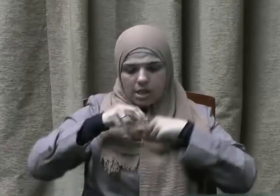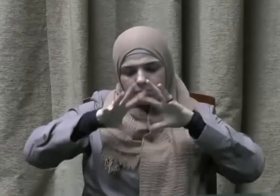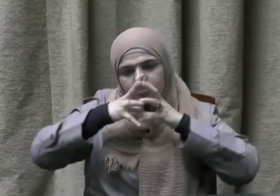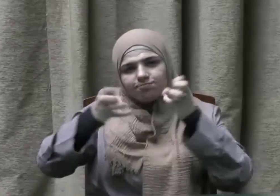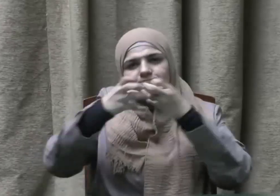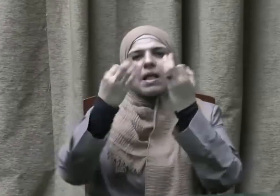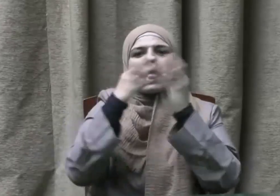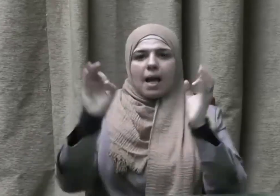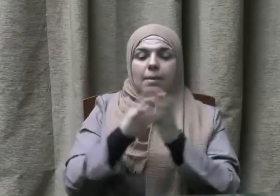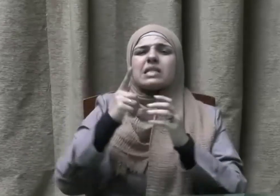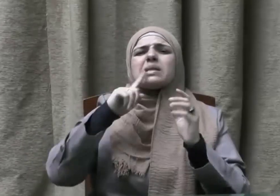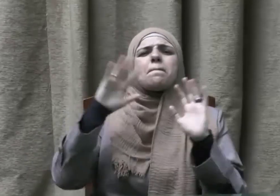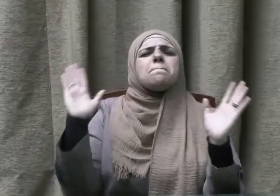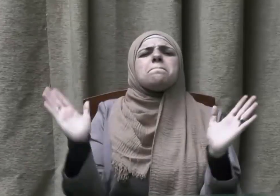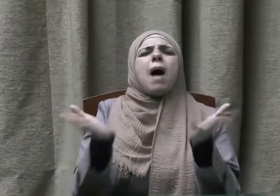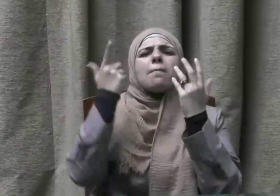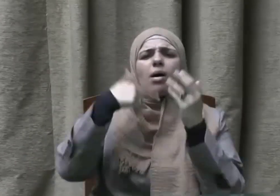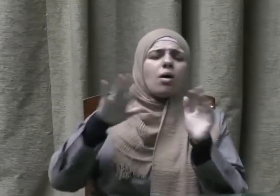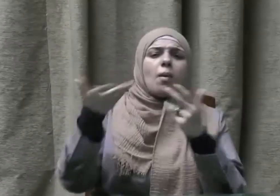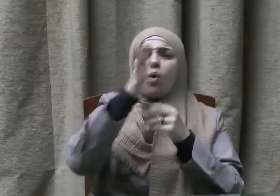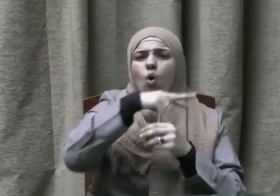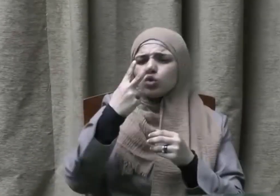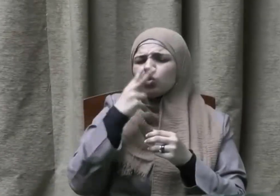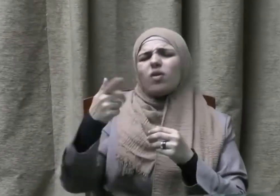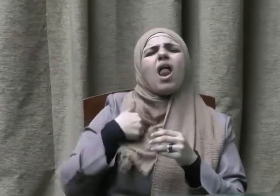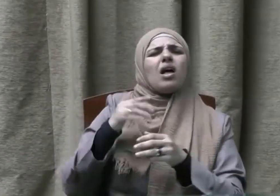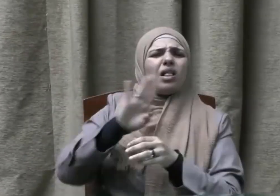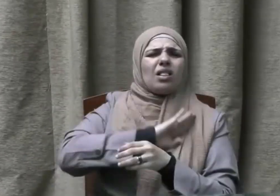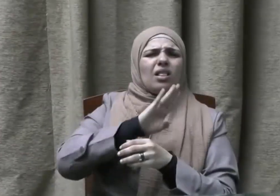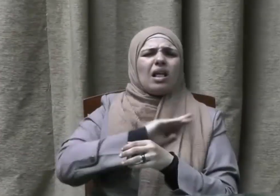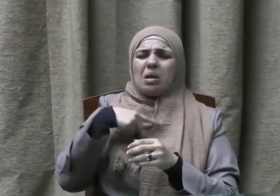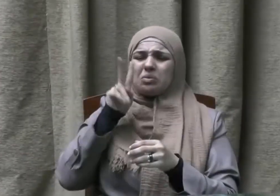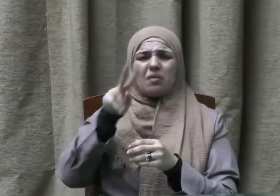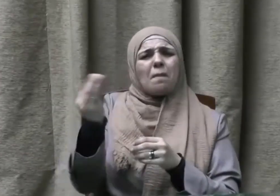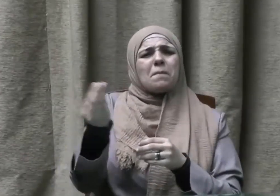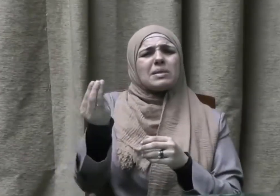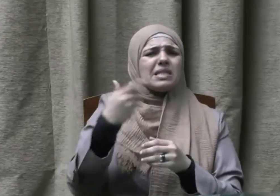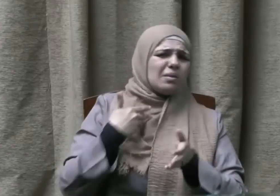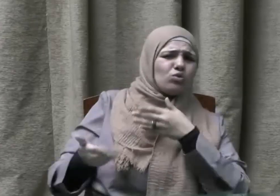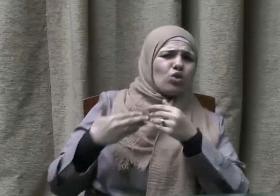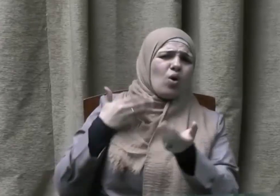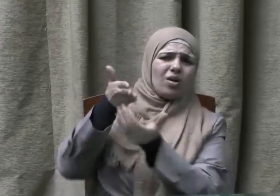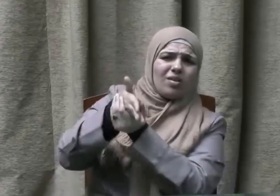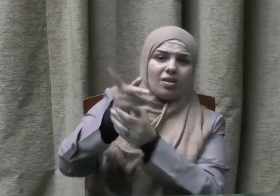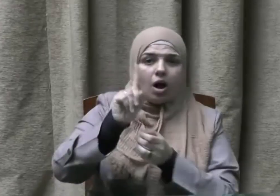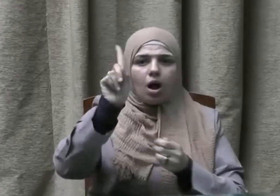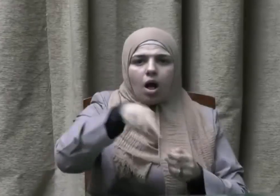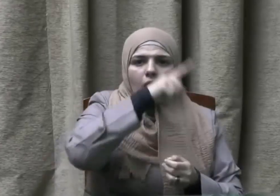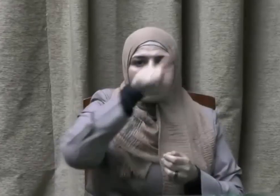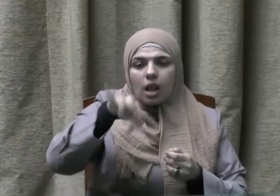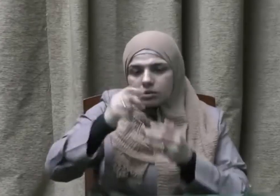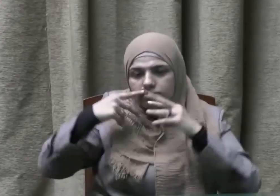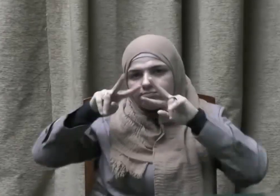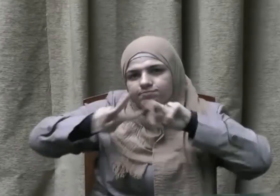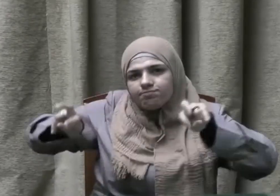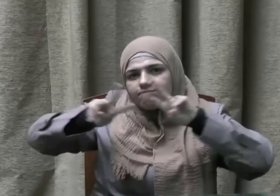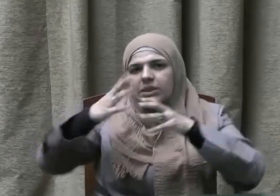أو بسيطا فقد يترتب على الإهمال فيما يظنه البعض صغيرا أو بسيطا ما لا